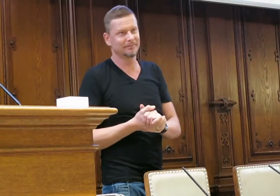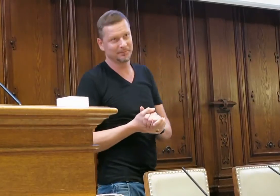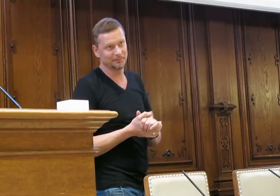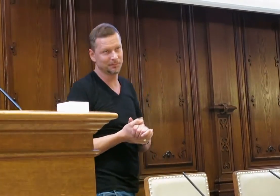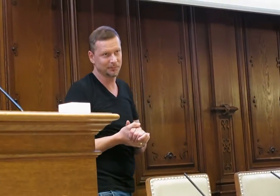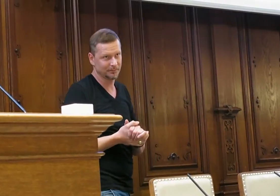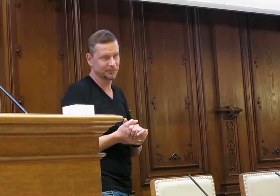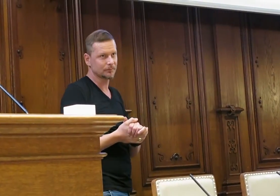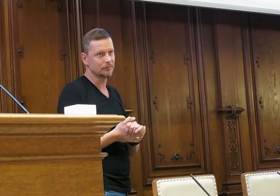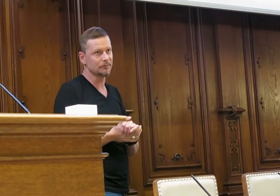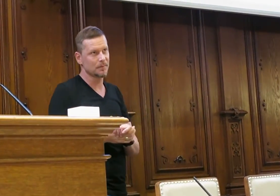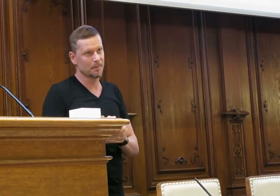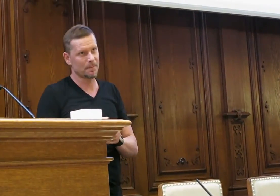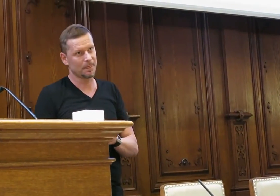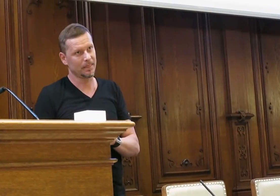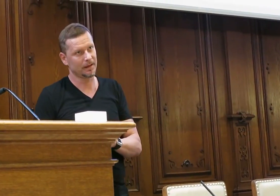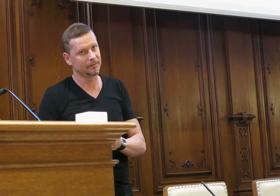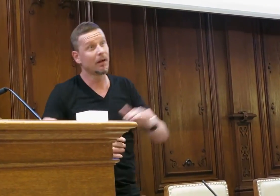Raum, und deswegen ist sie sehr kompakt.